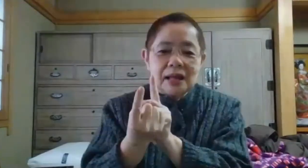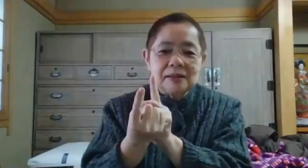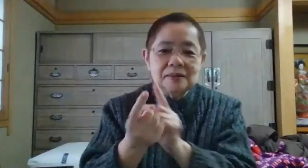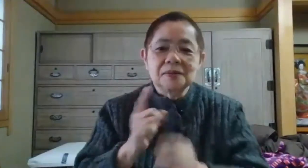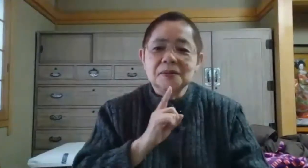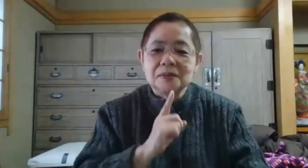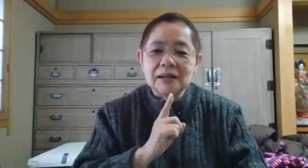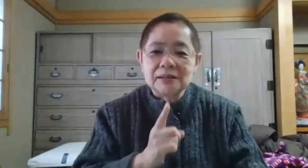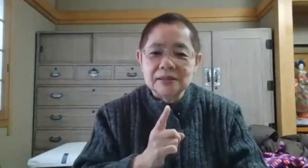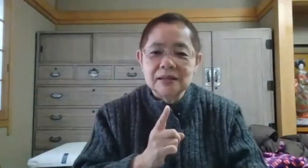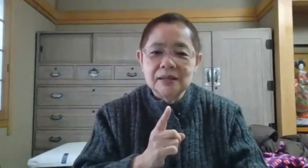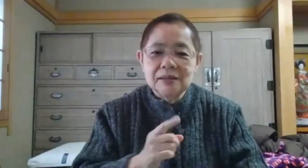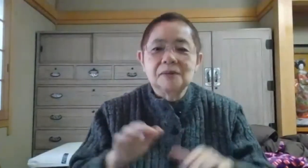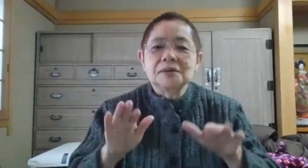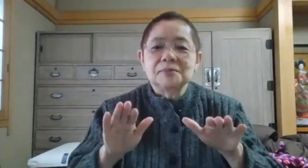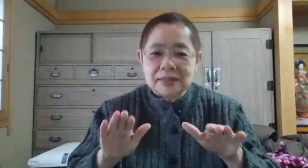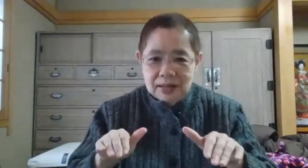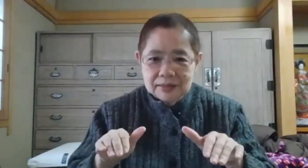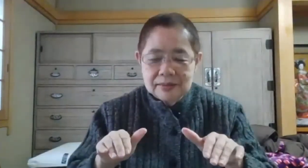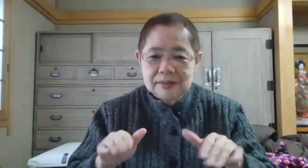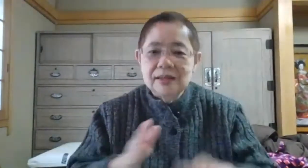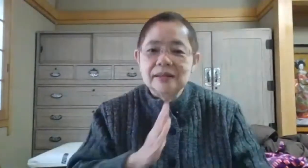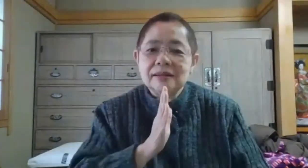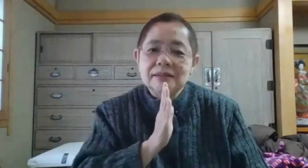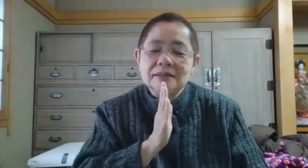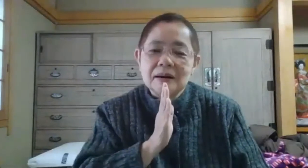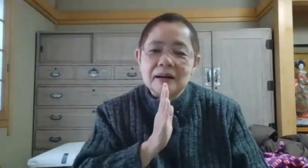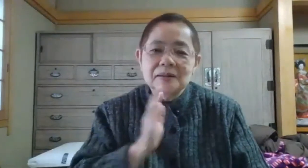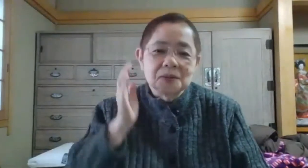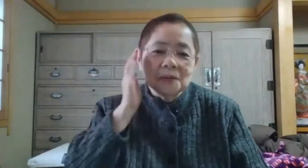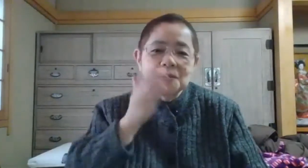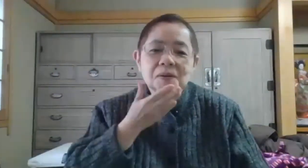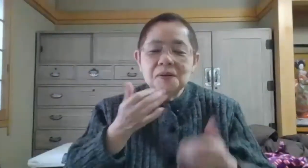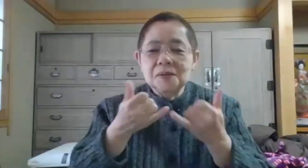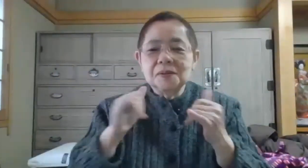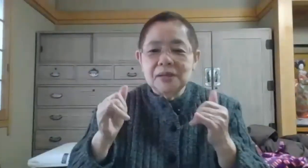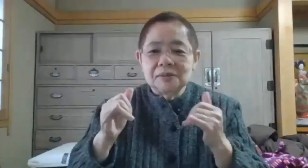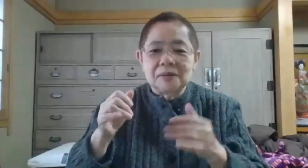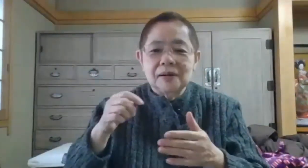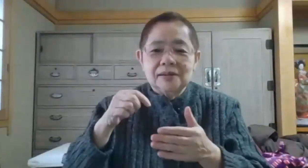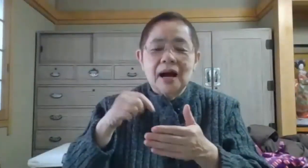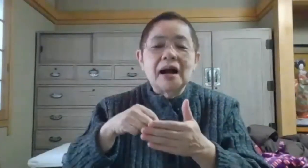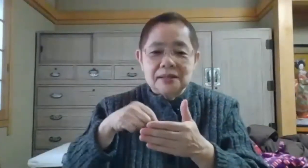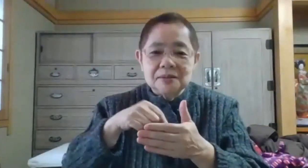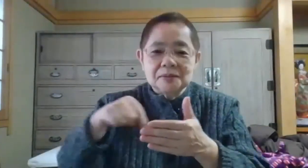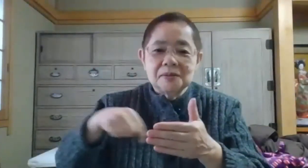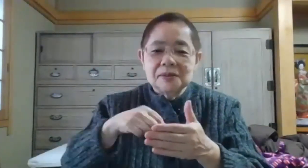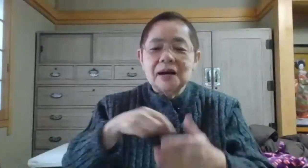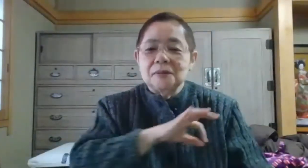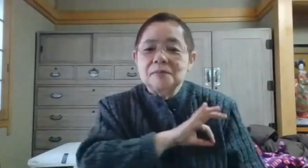というお話をしました実はその老舎の中にその中のメ